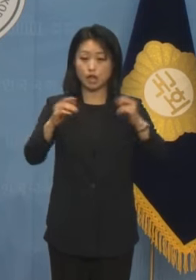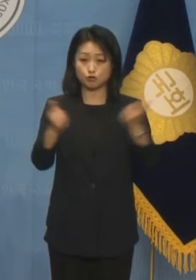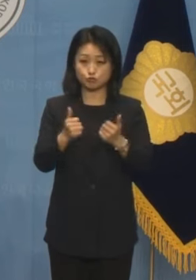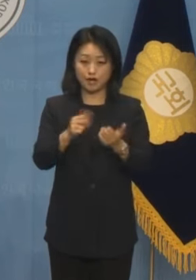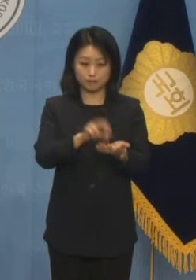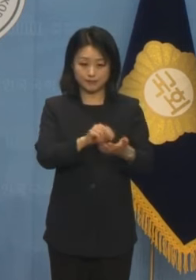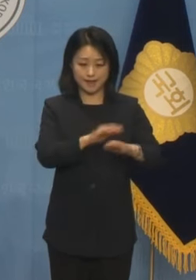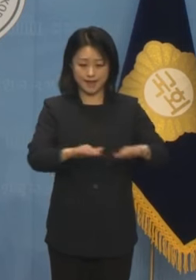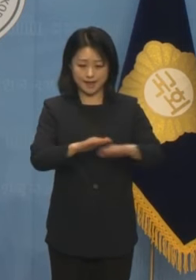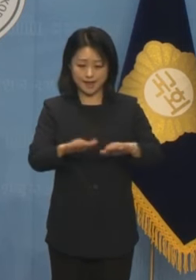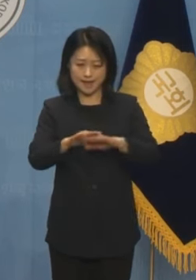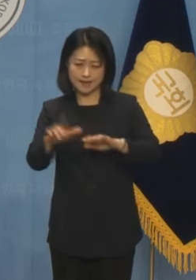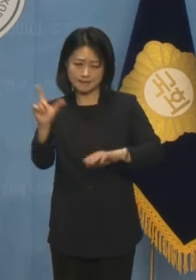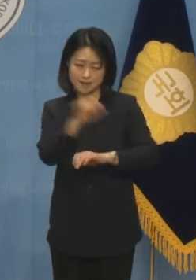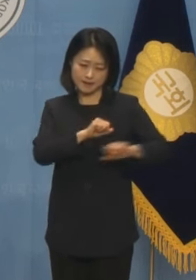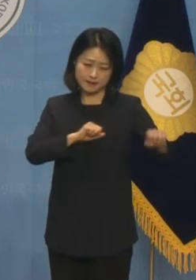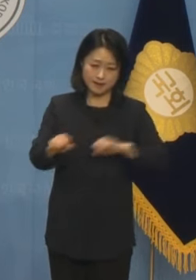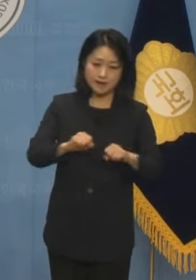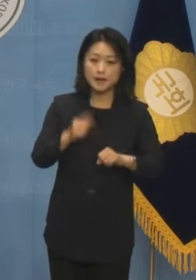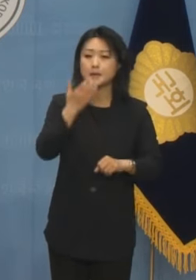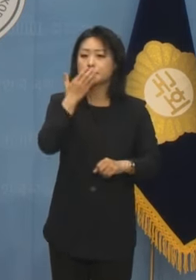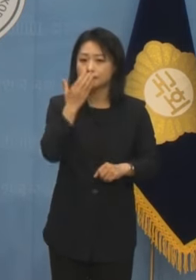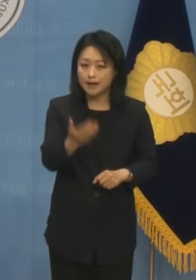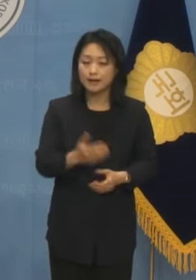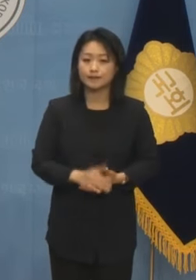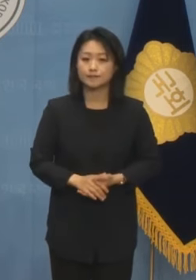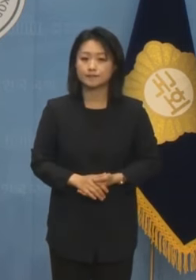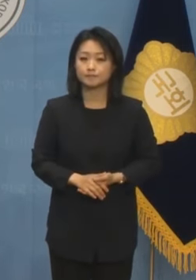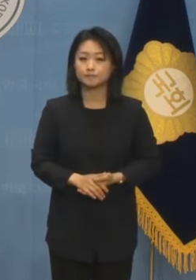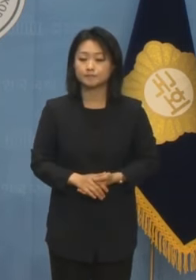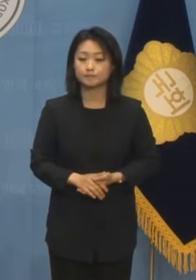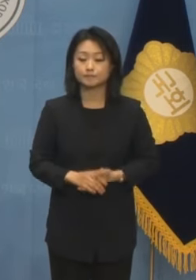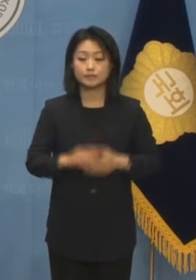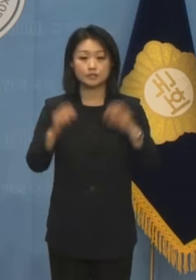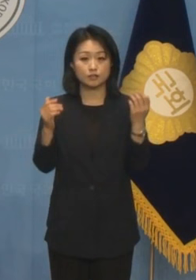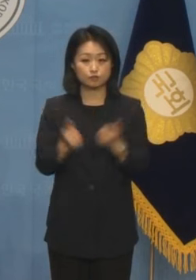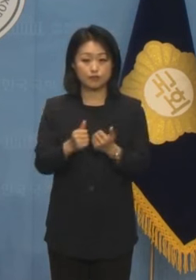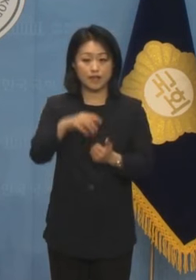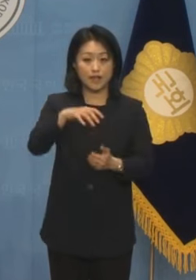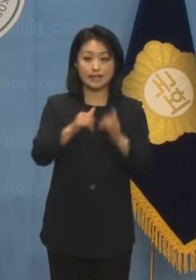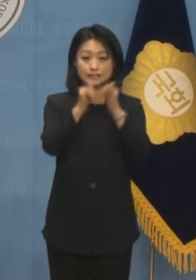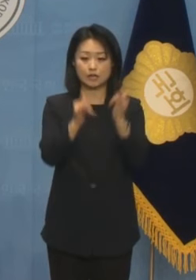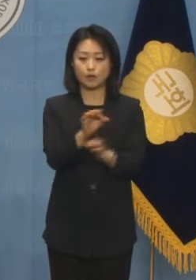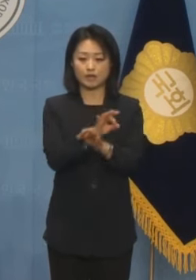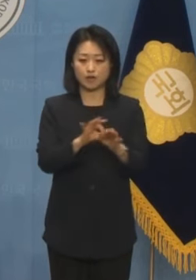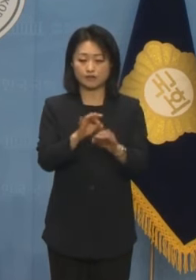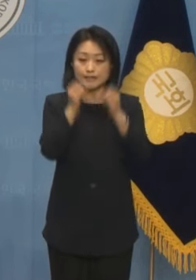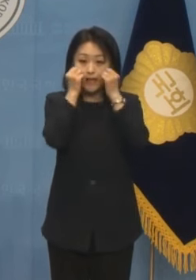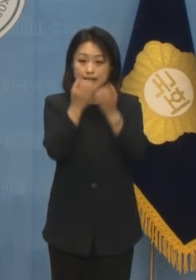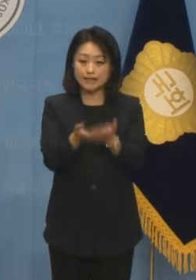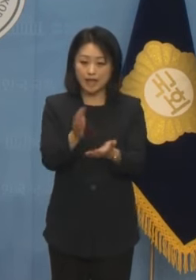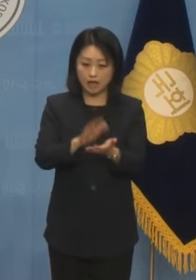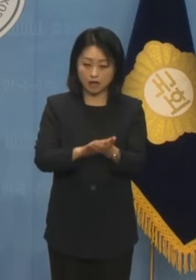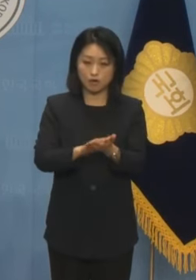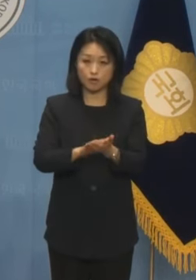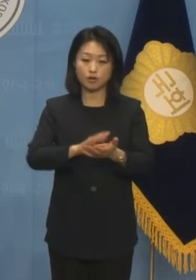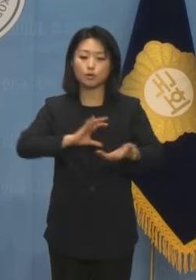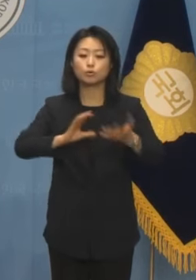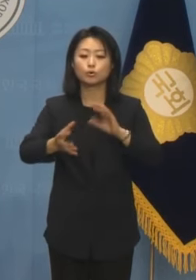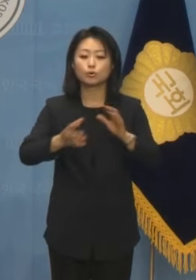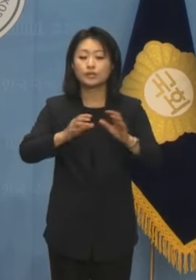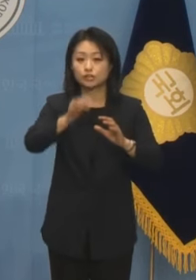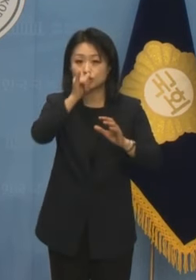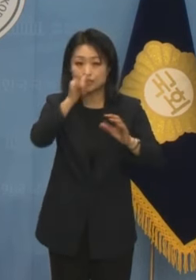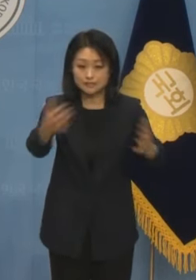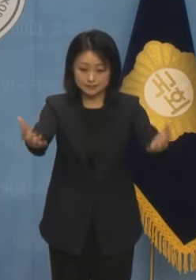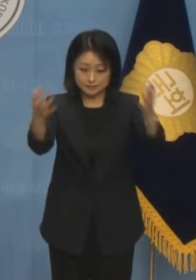의제도 신속하게 해결해 나가겠습니다. 국회를 사회경제개혁 논의를 할 수 있는 대화의